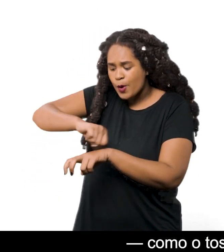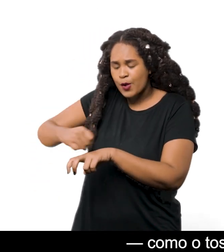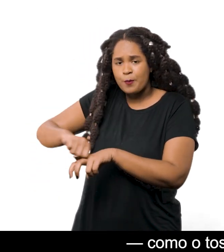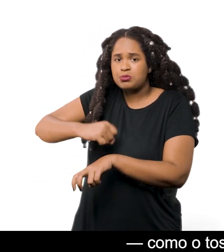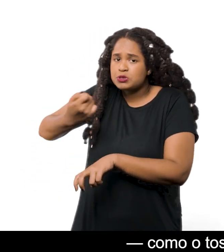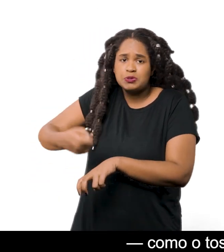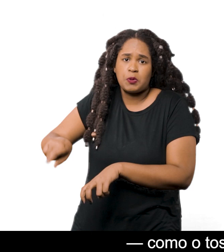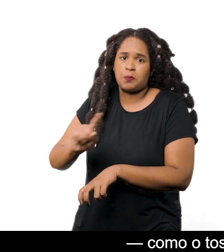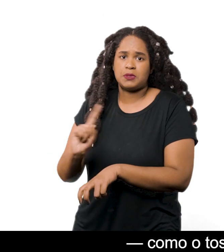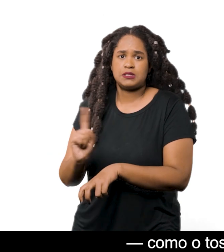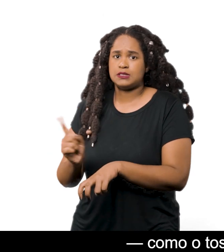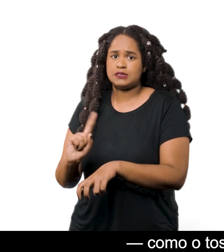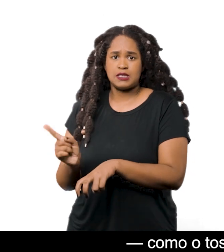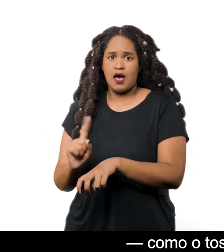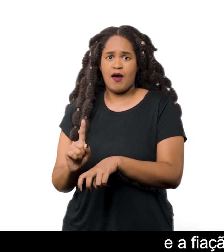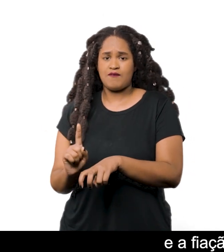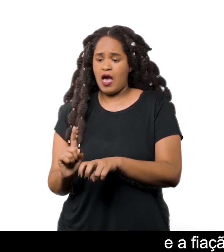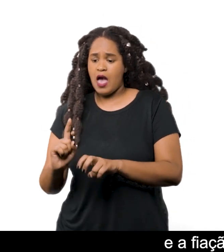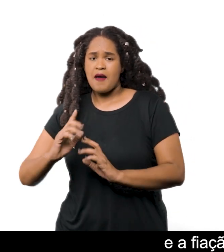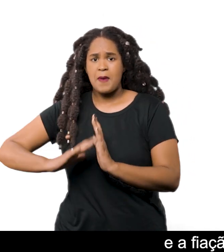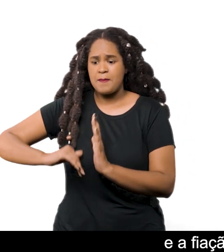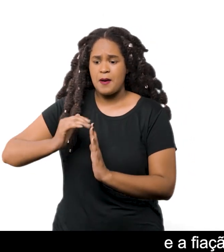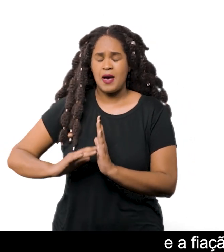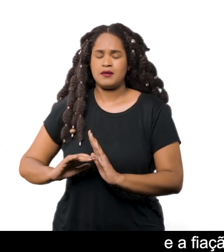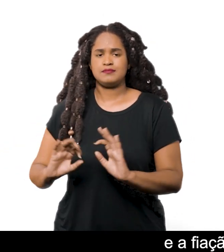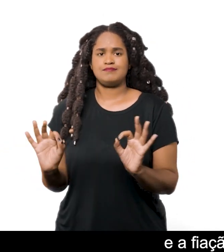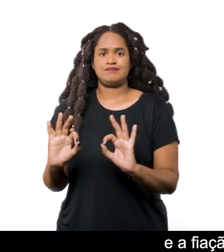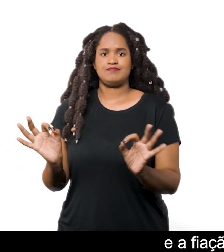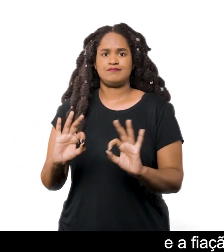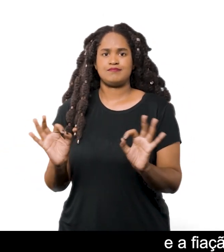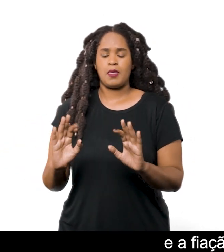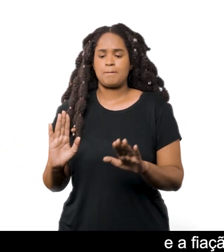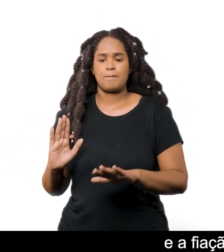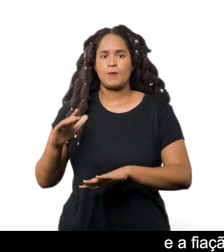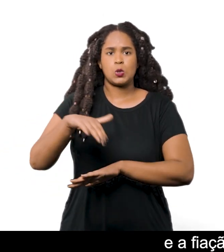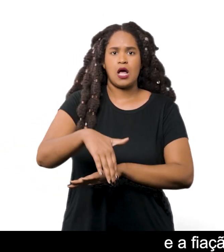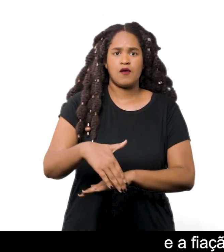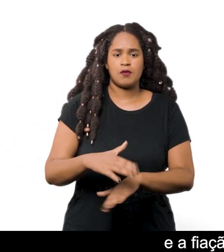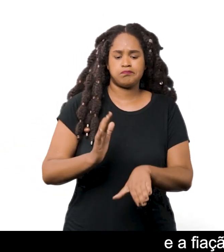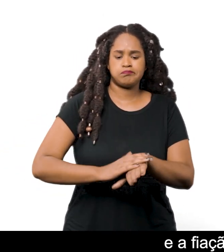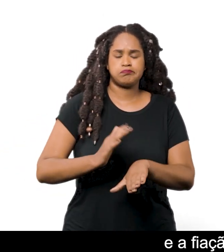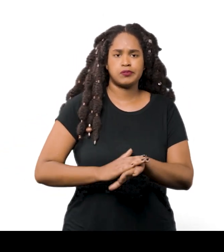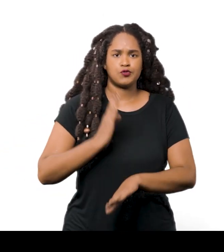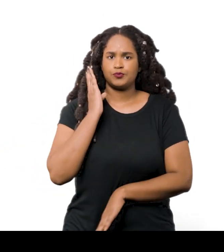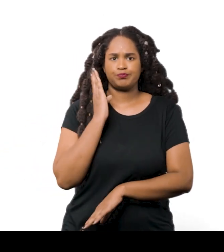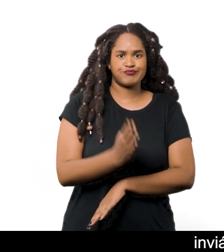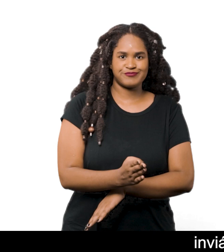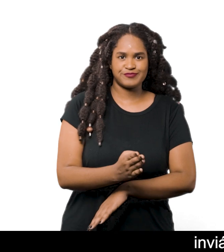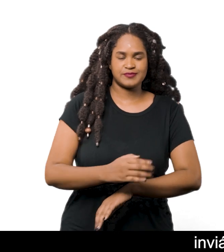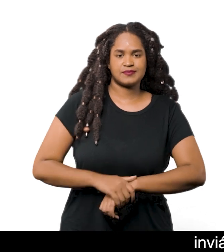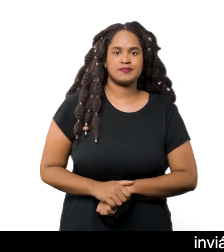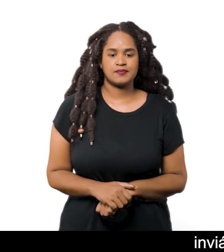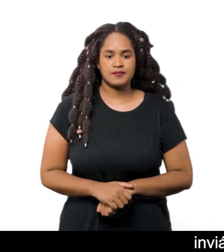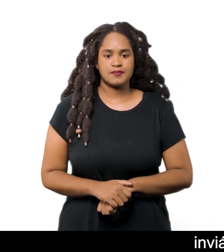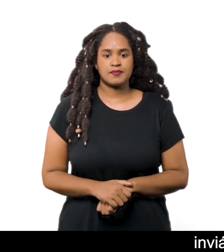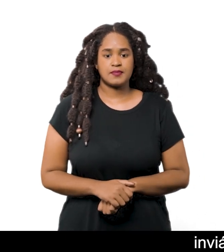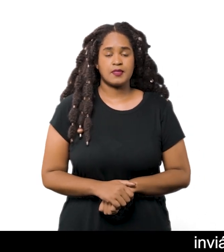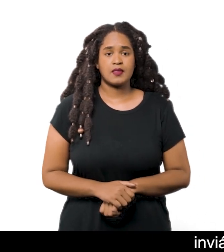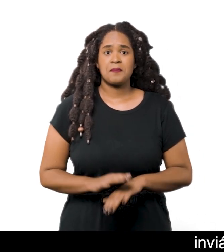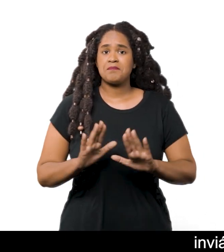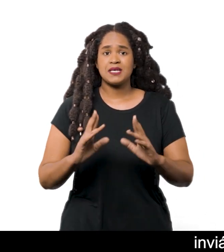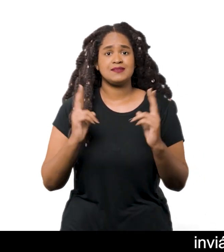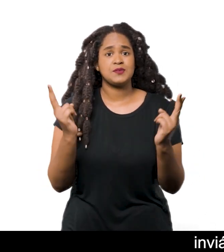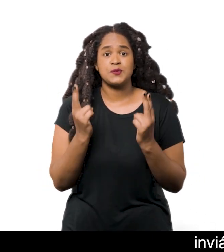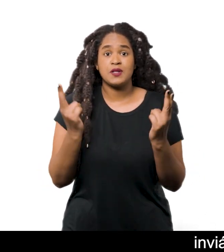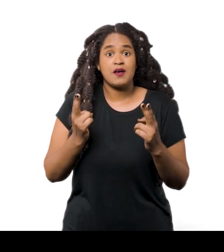tosqueamento de ovelhas, a cardagem e a fiação manual dos fios E seu tingimento natural Inviáveis em meio